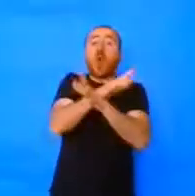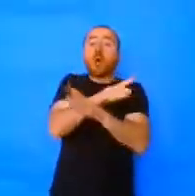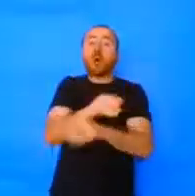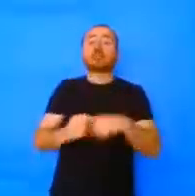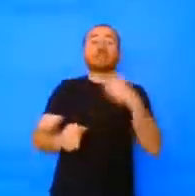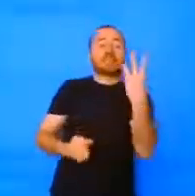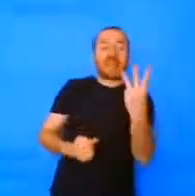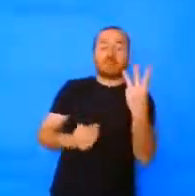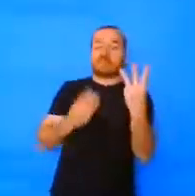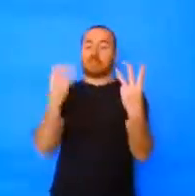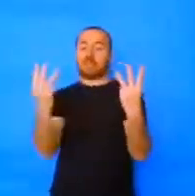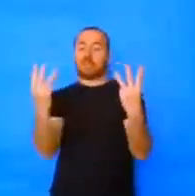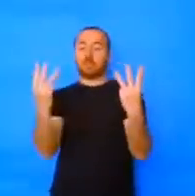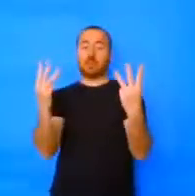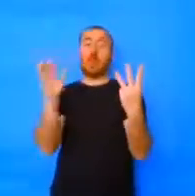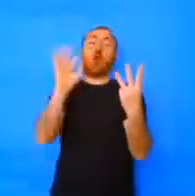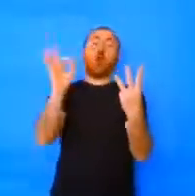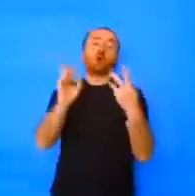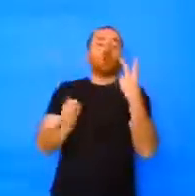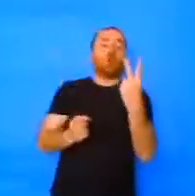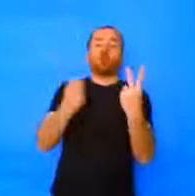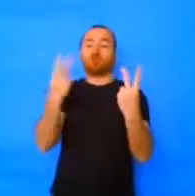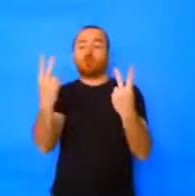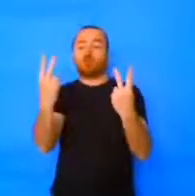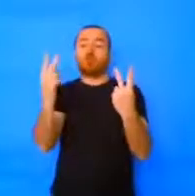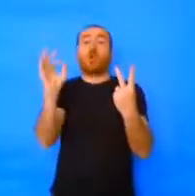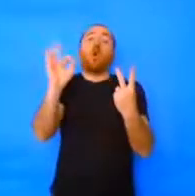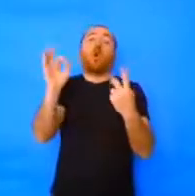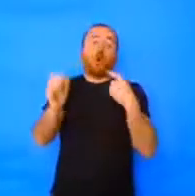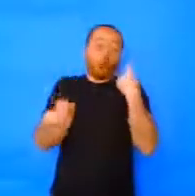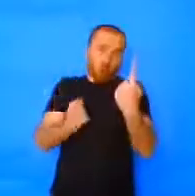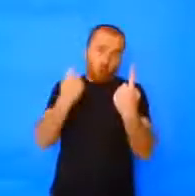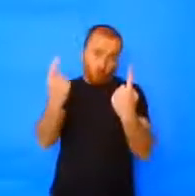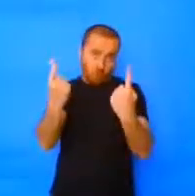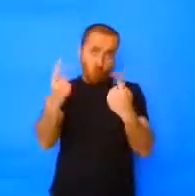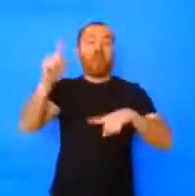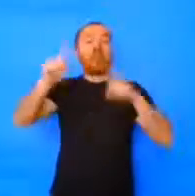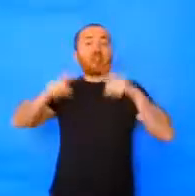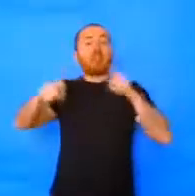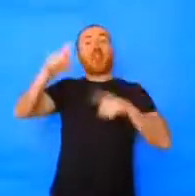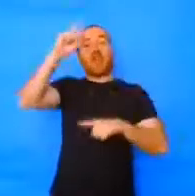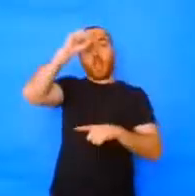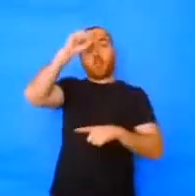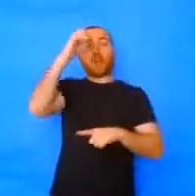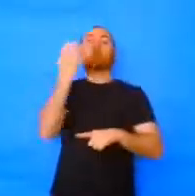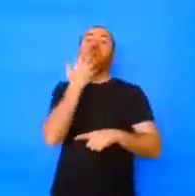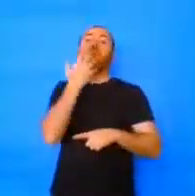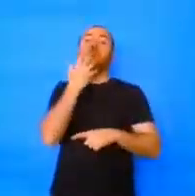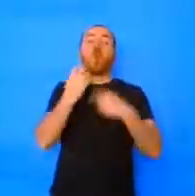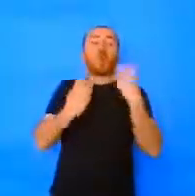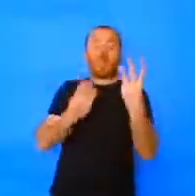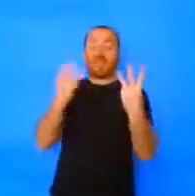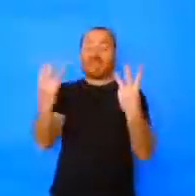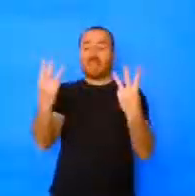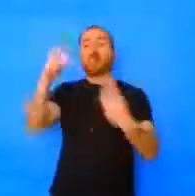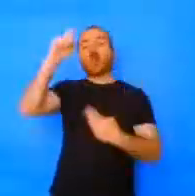Dos jugadores por otro jugador. Si se juegan tres contra tres, el equipo se llama tripletas. Si es dos contra dos,